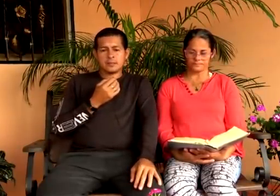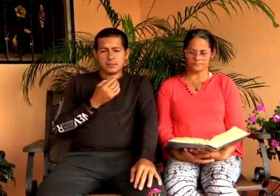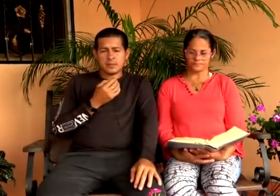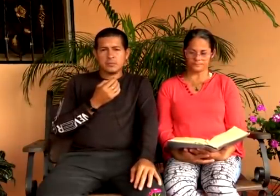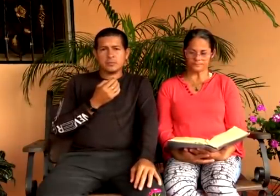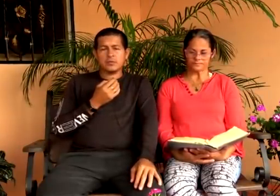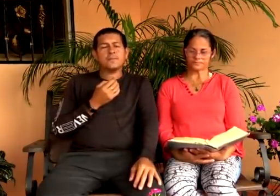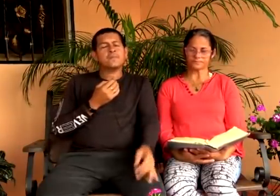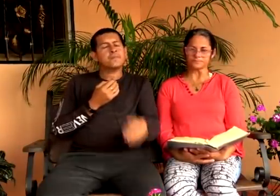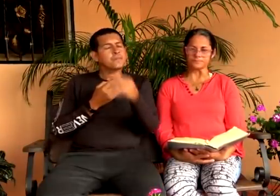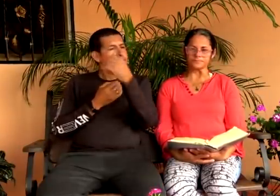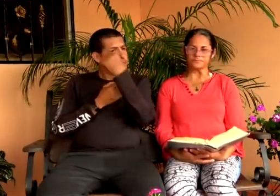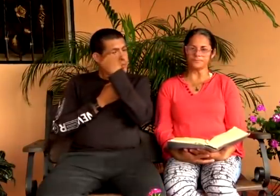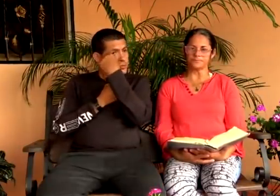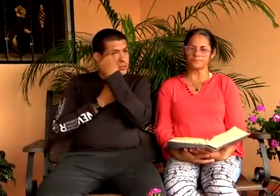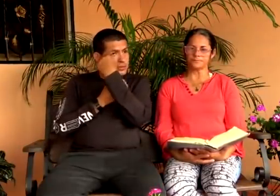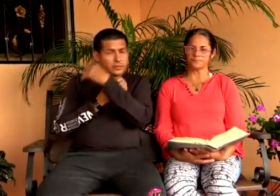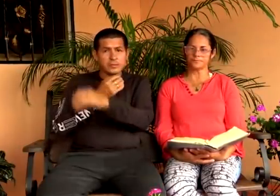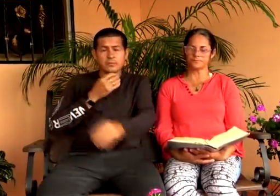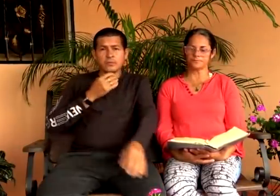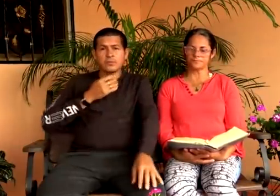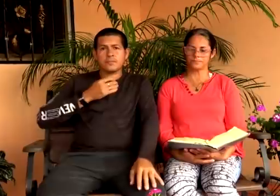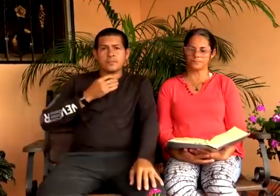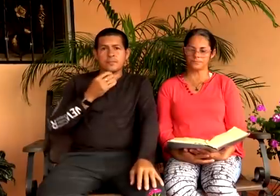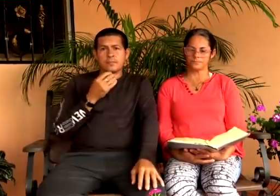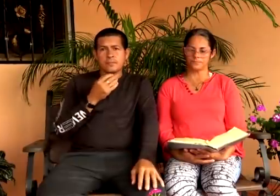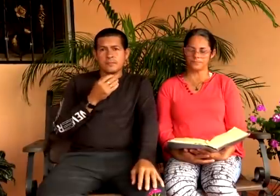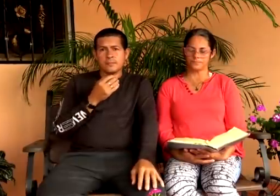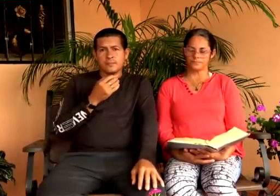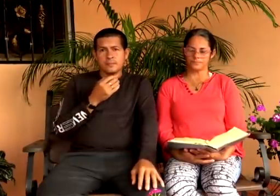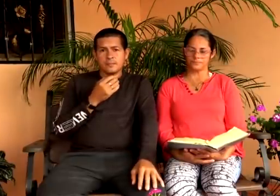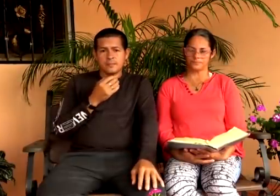Recuerda que Cristo es la luz, ¿no? Yo soy la luz del mundo.